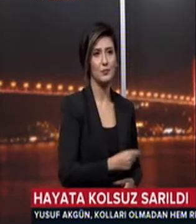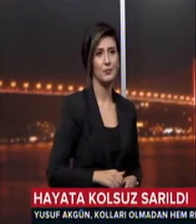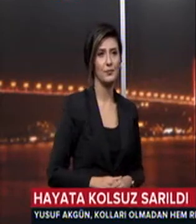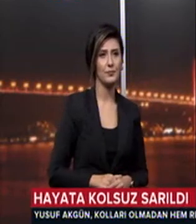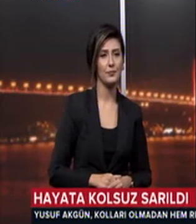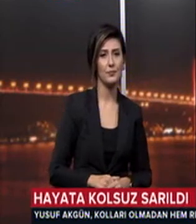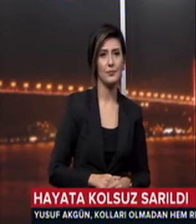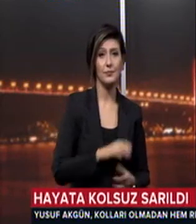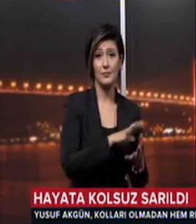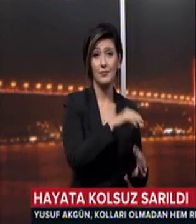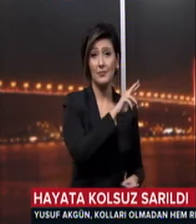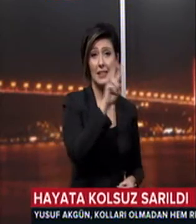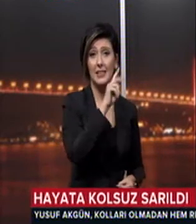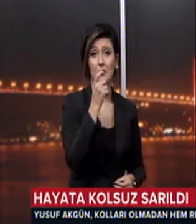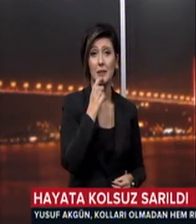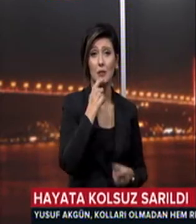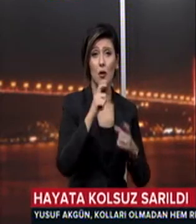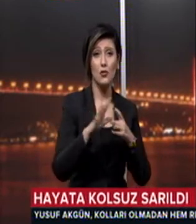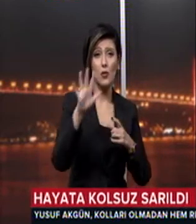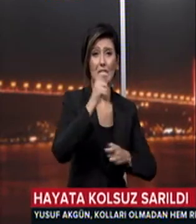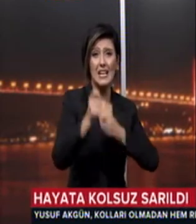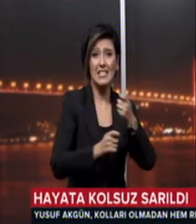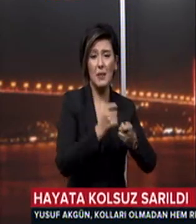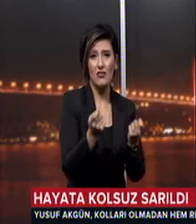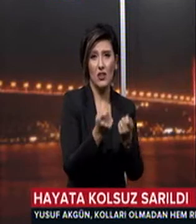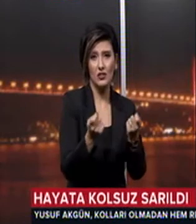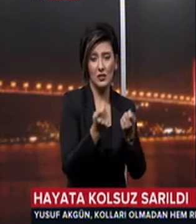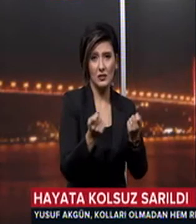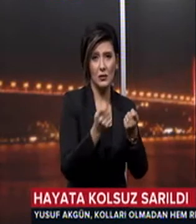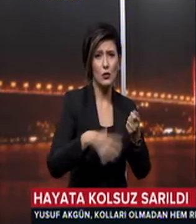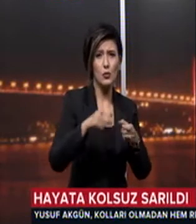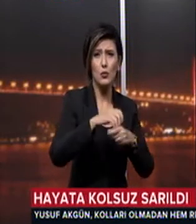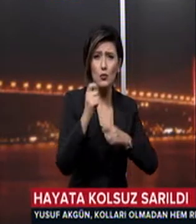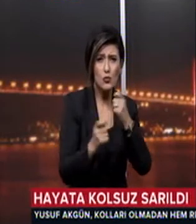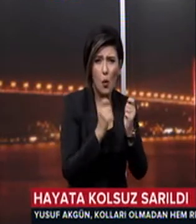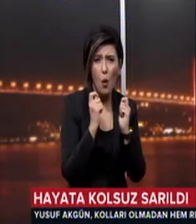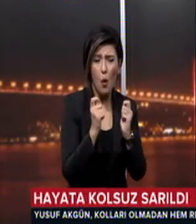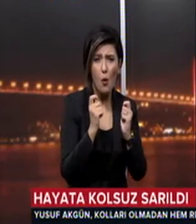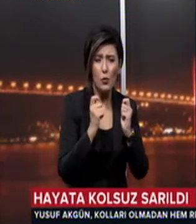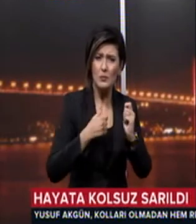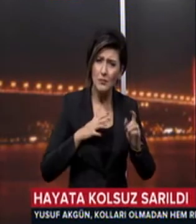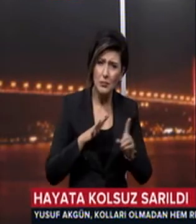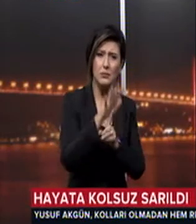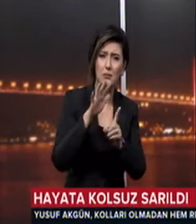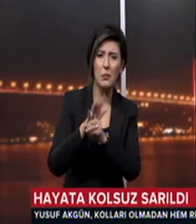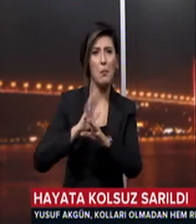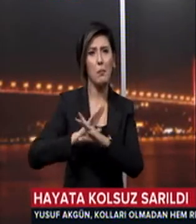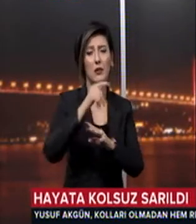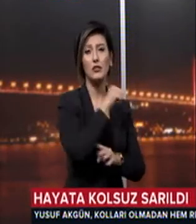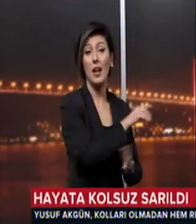Akgün 20 yıl sosyal hizmetlerde çalıştı Tüm zorlukların üstesinden gelmeyi başardı Yusuf Akgün